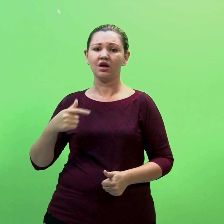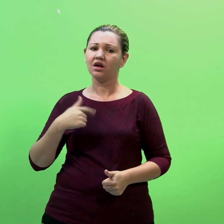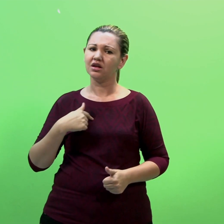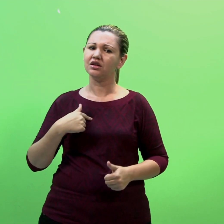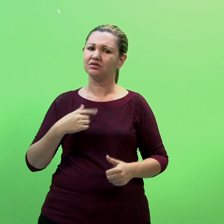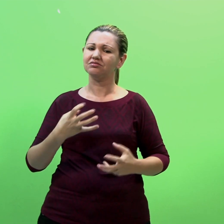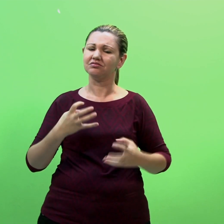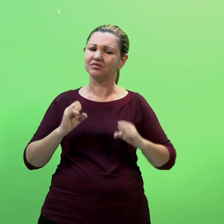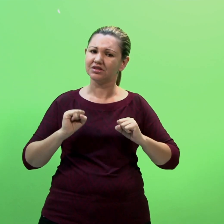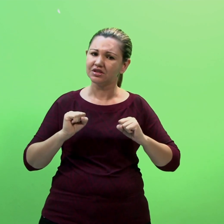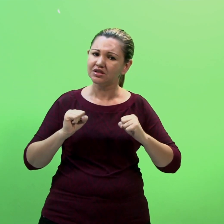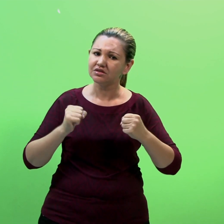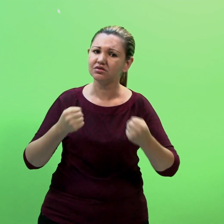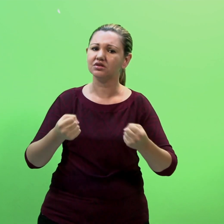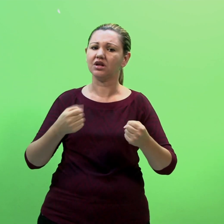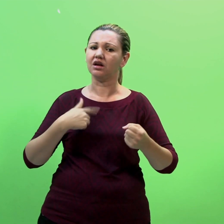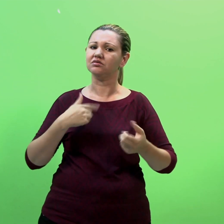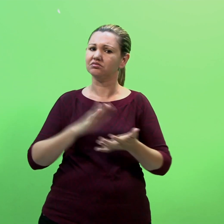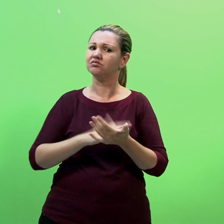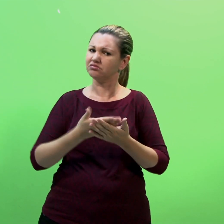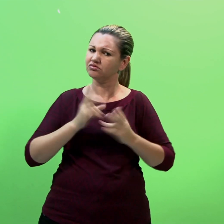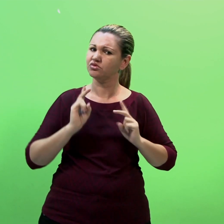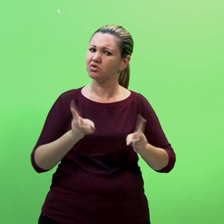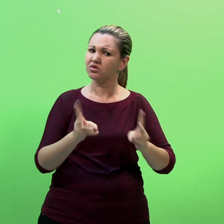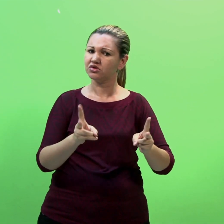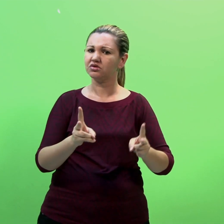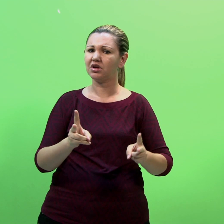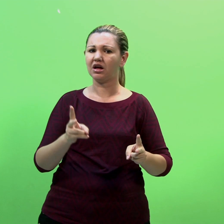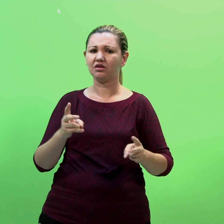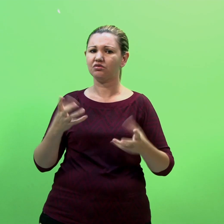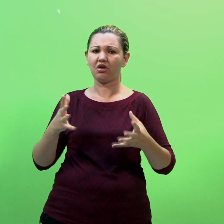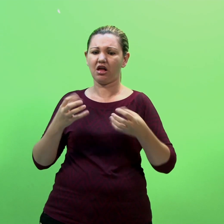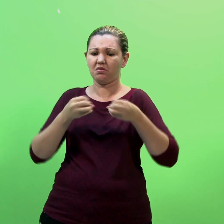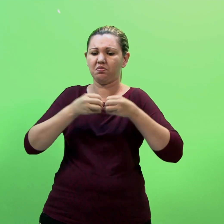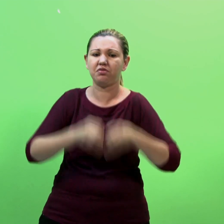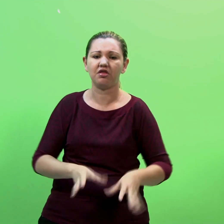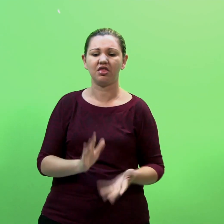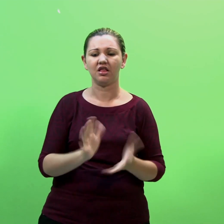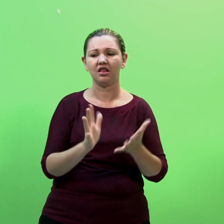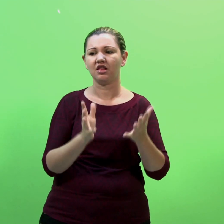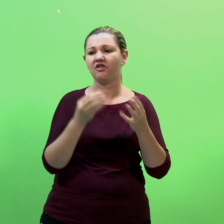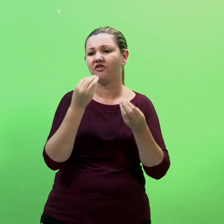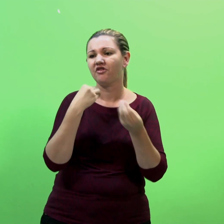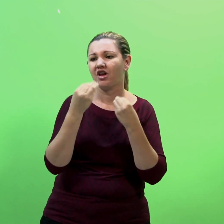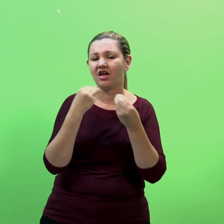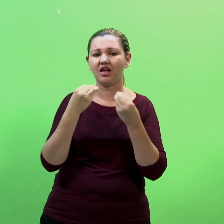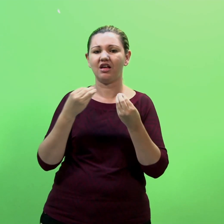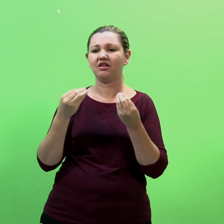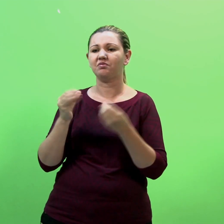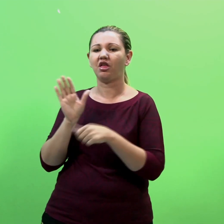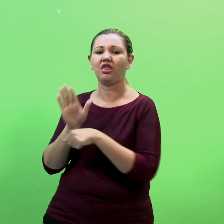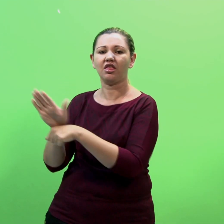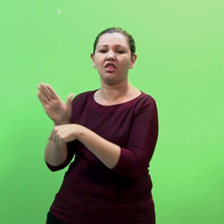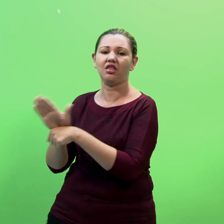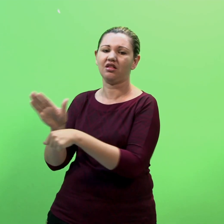comprometendo o desempenho dos cinco restantes Em função desse aluno Por isso, informei aos professores da turma da situação